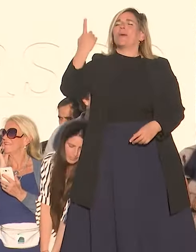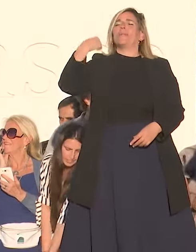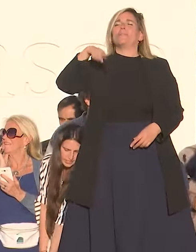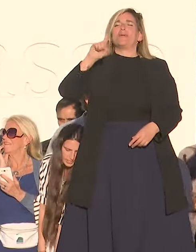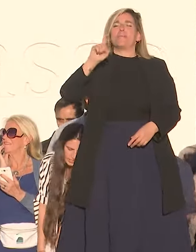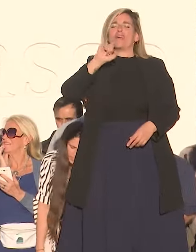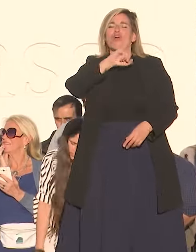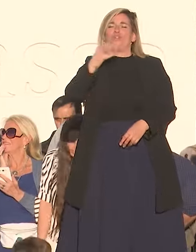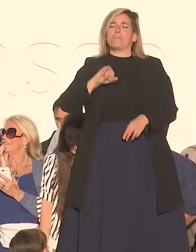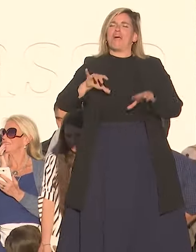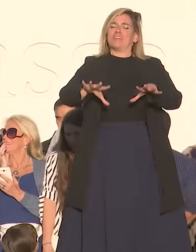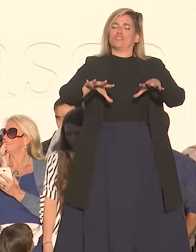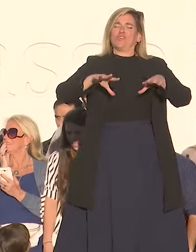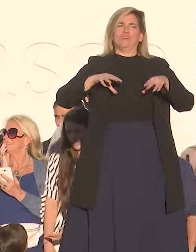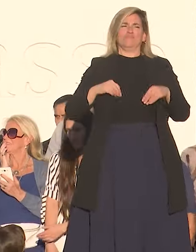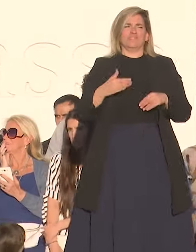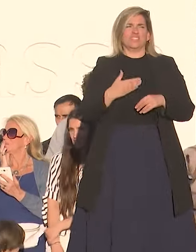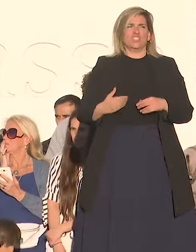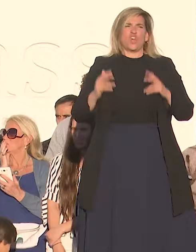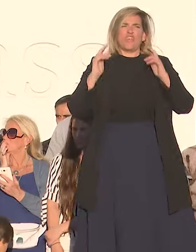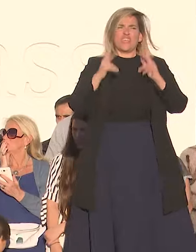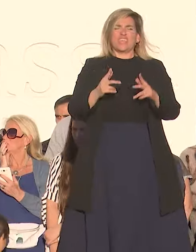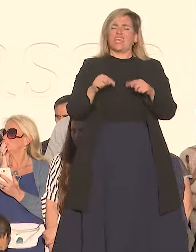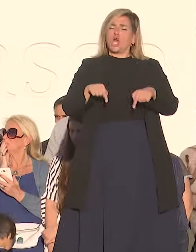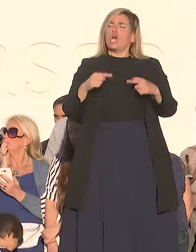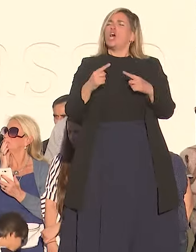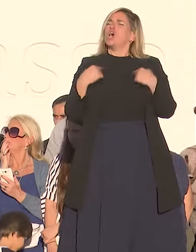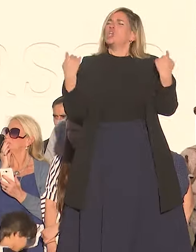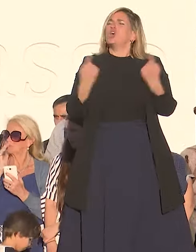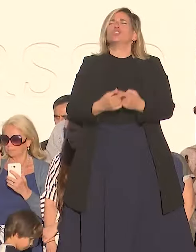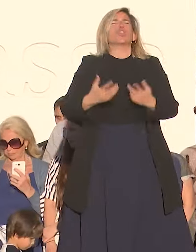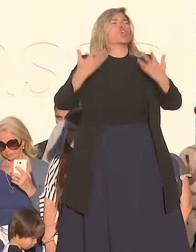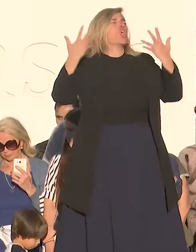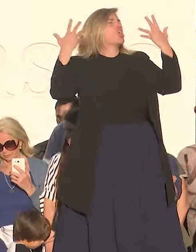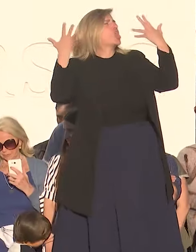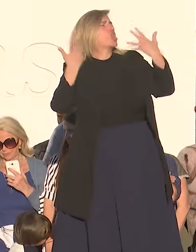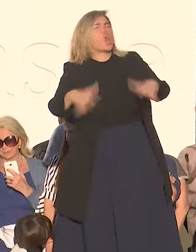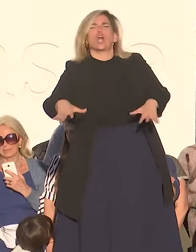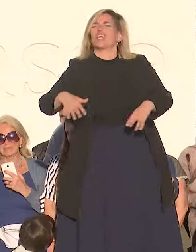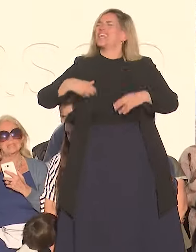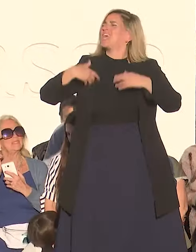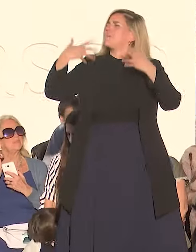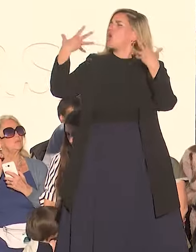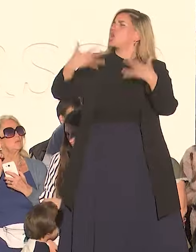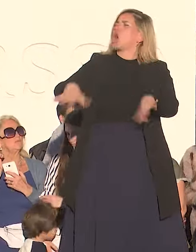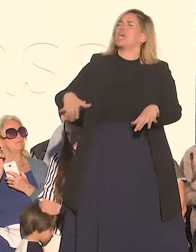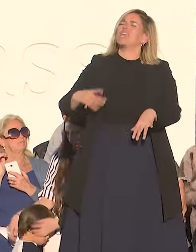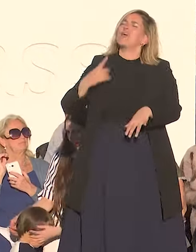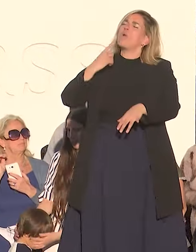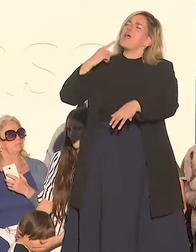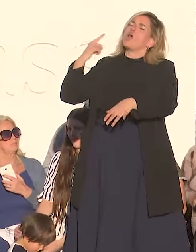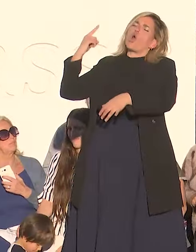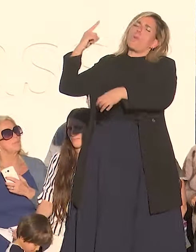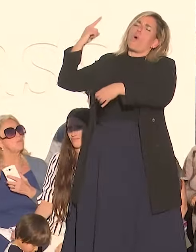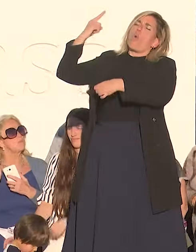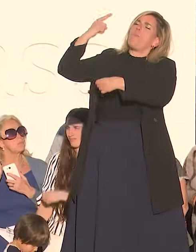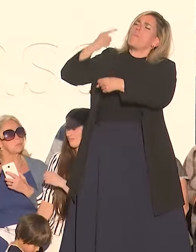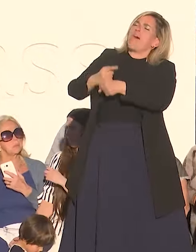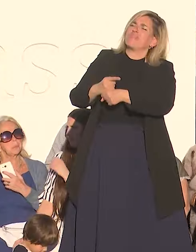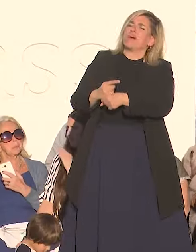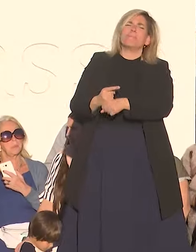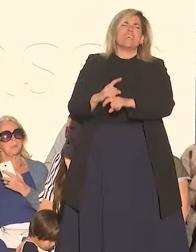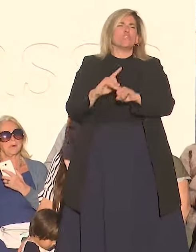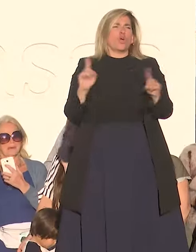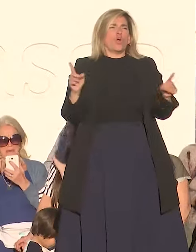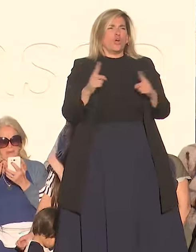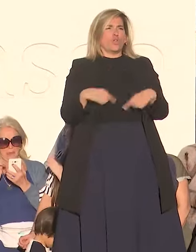si hay algo que nosotros no queremos no queríamos y es un mandamiento nosotros no